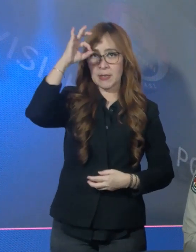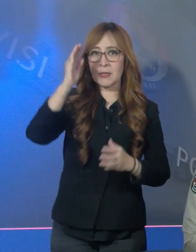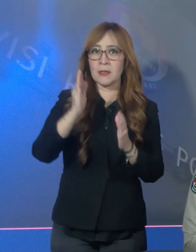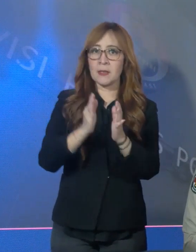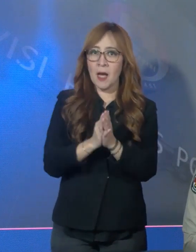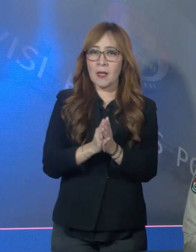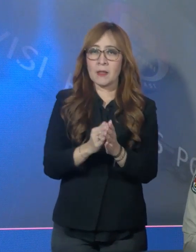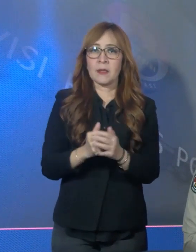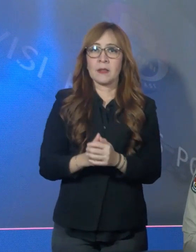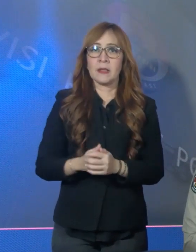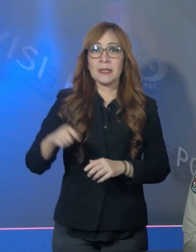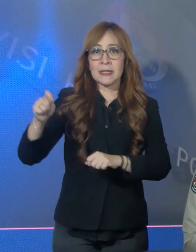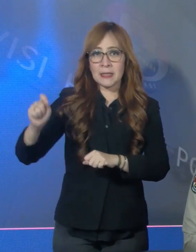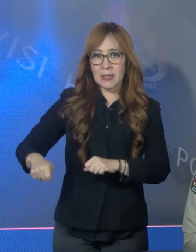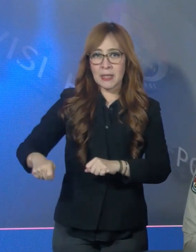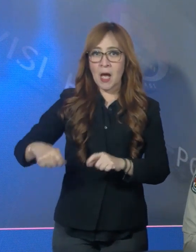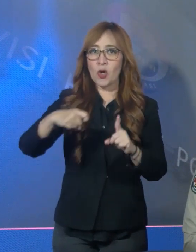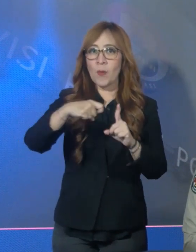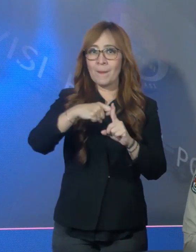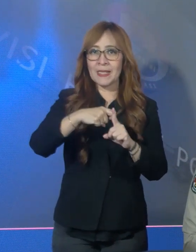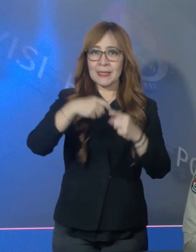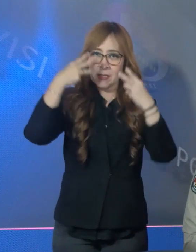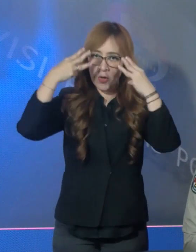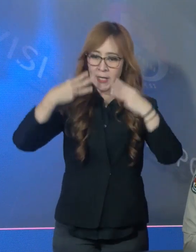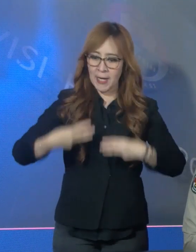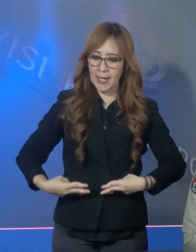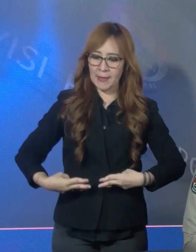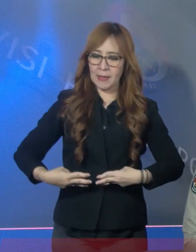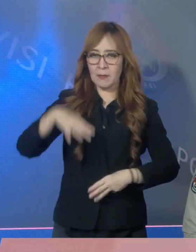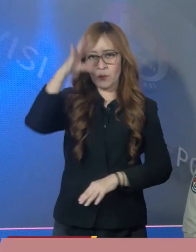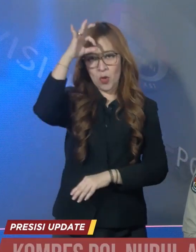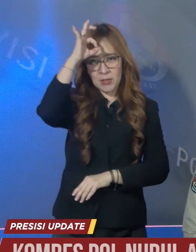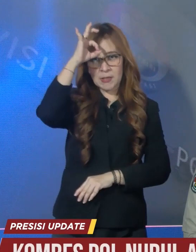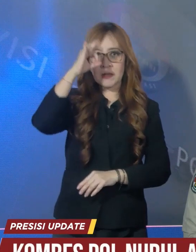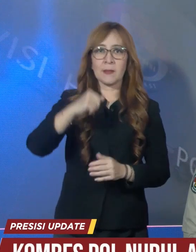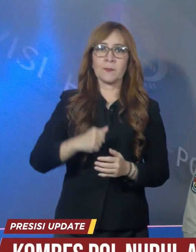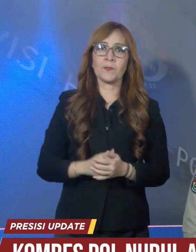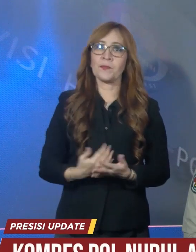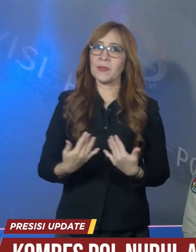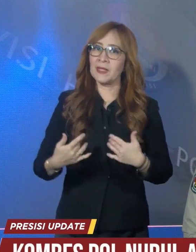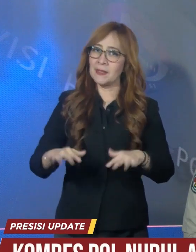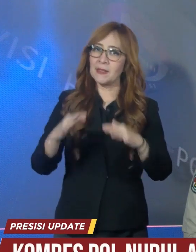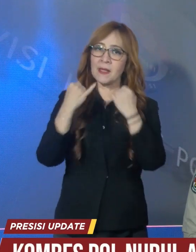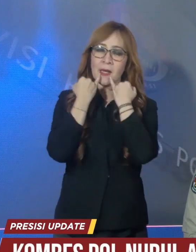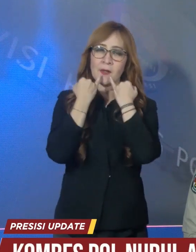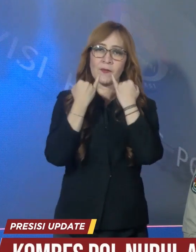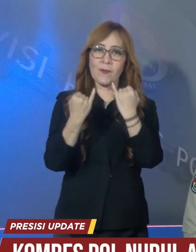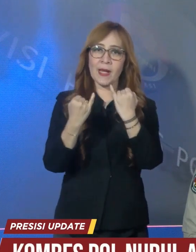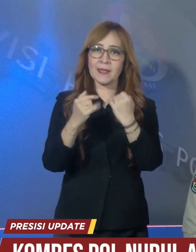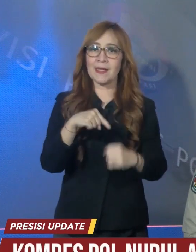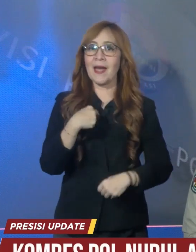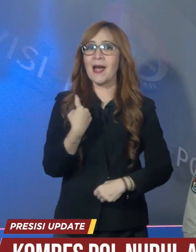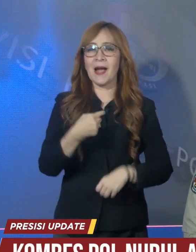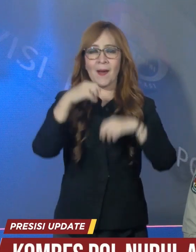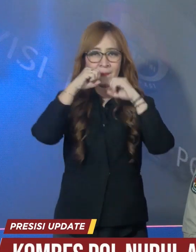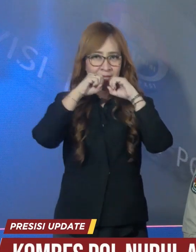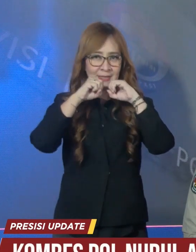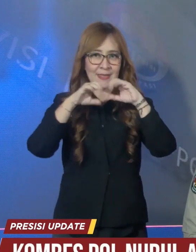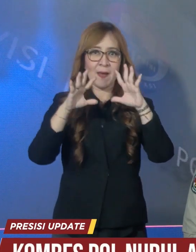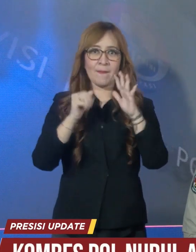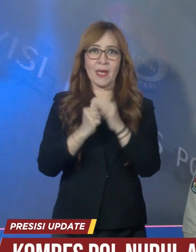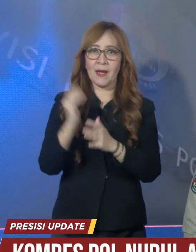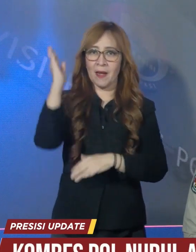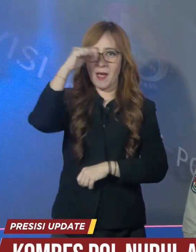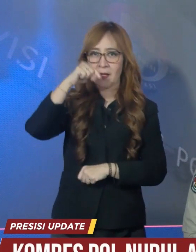dan melaksanakan sidang komisi kode etik PORI. Demikian informasi yang dapat kami